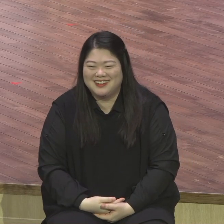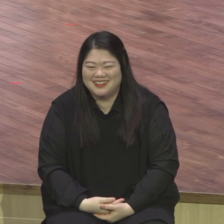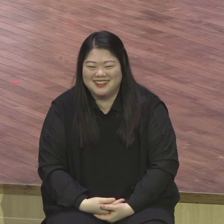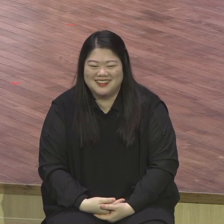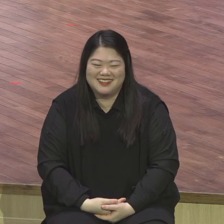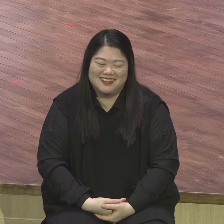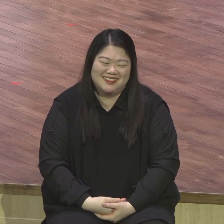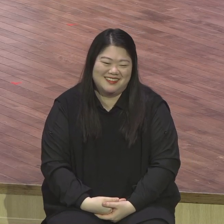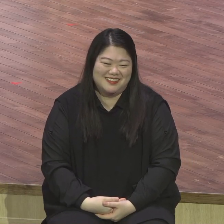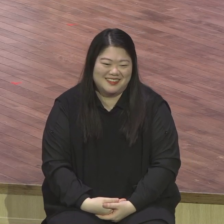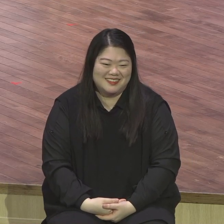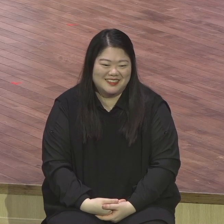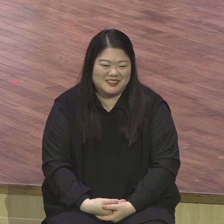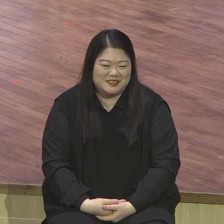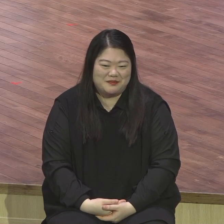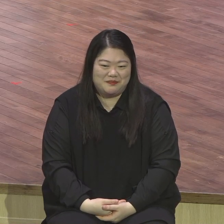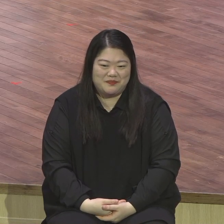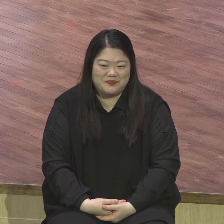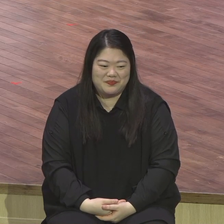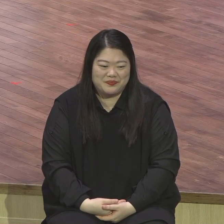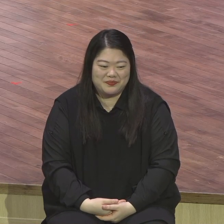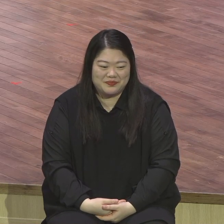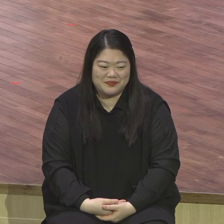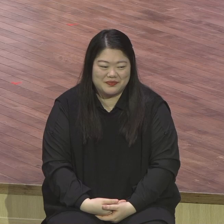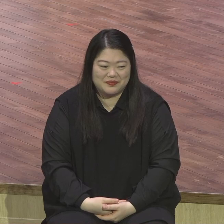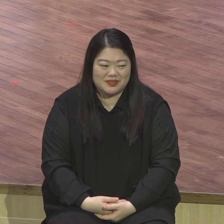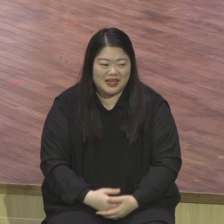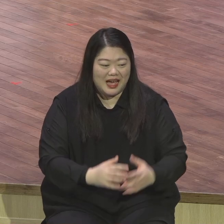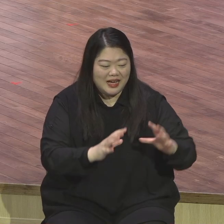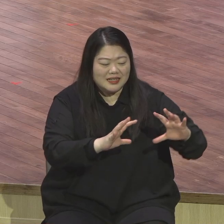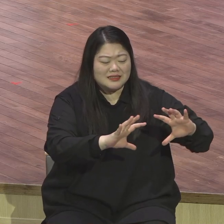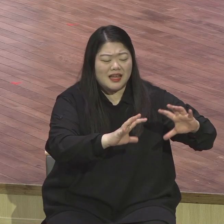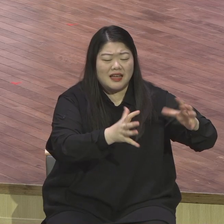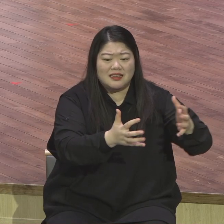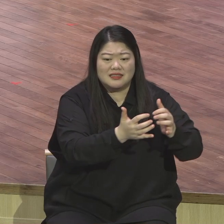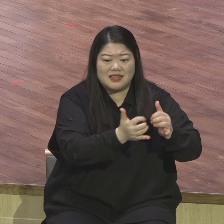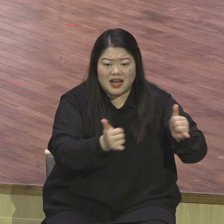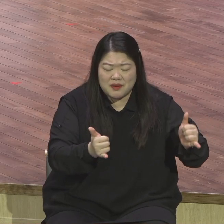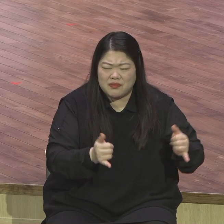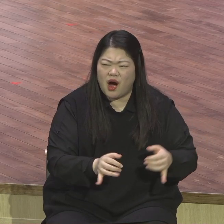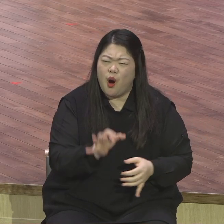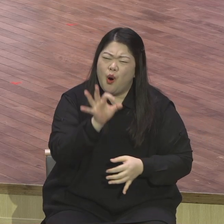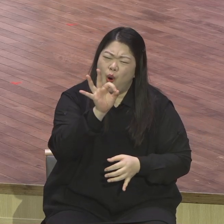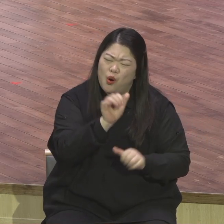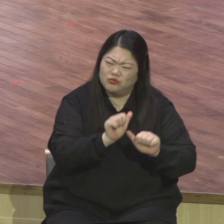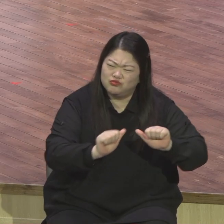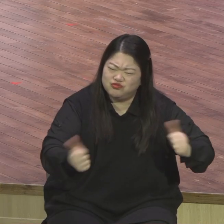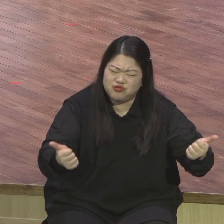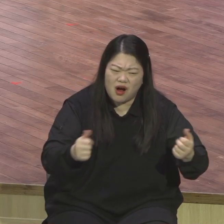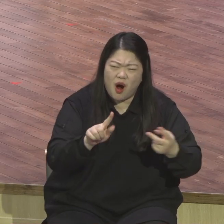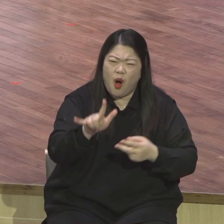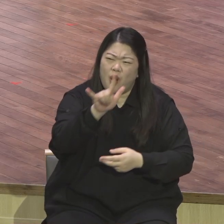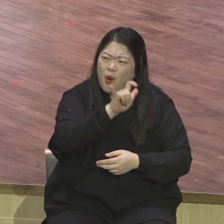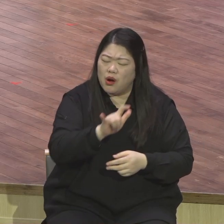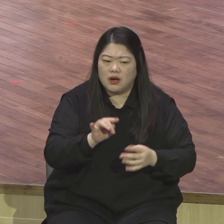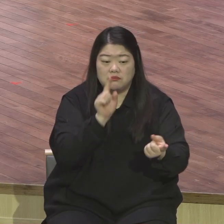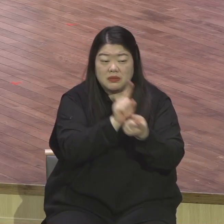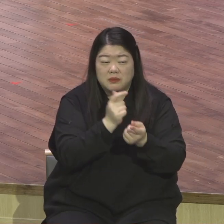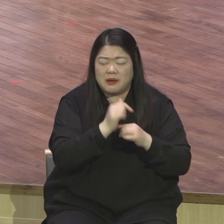세상 사람들은 지금 말이야 전부 다 오르되고 있어 뭐 때문에 코로나 핑계되고 전부 다 아무것도 못하겠다